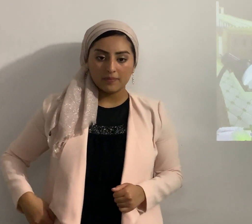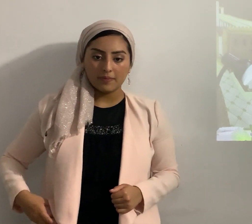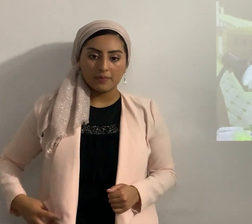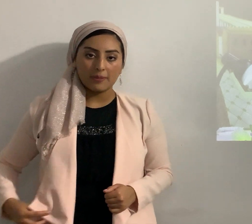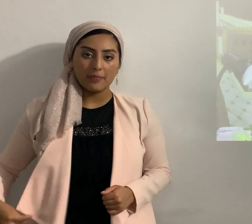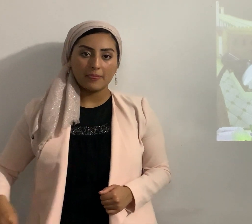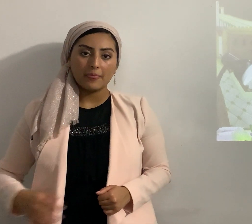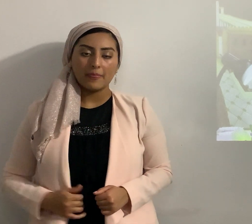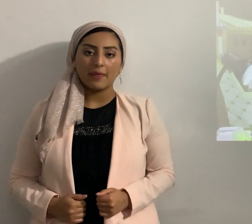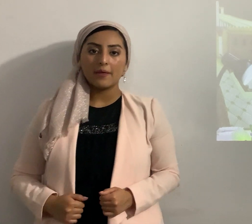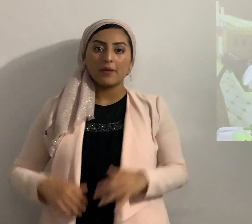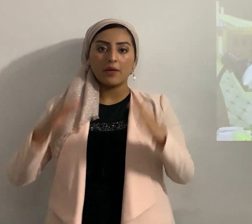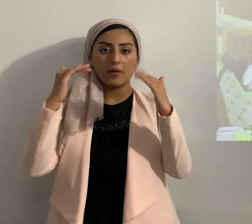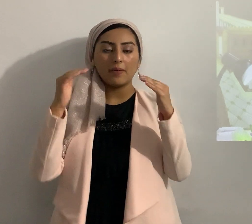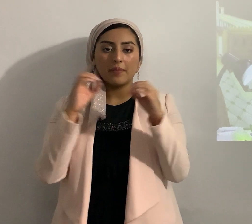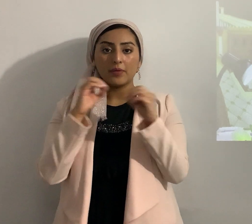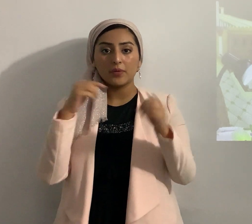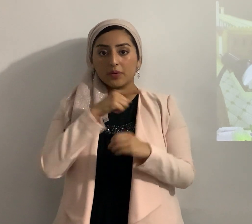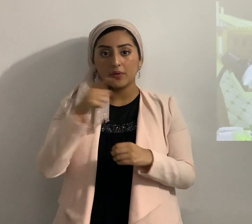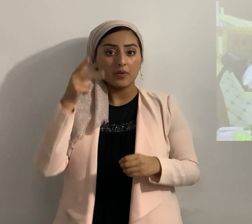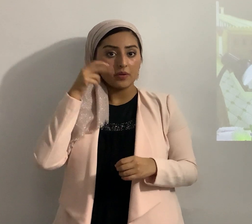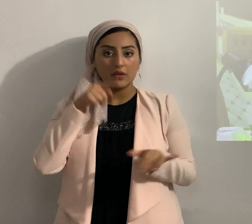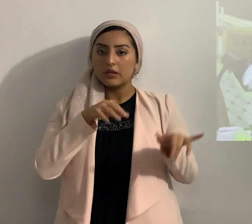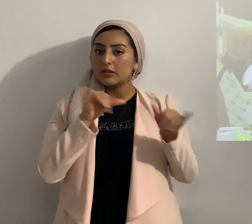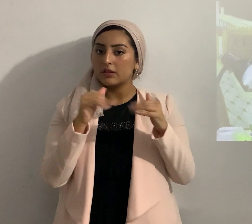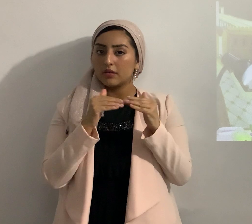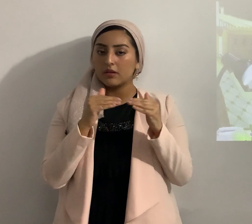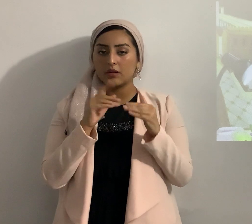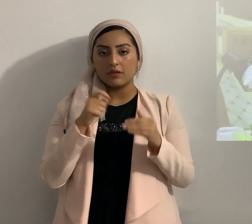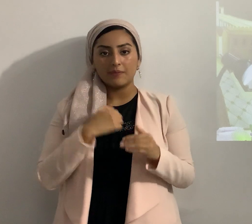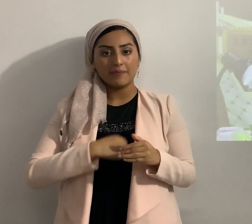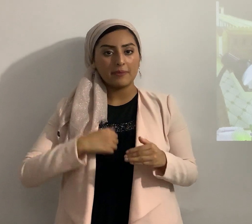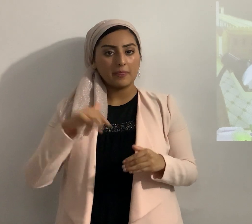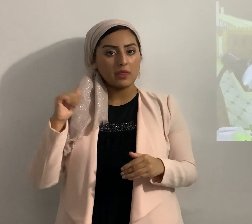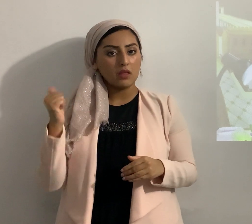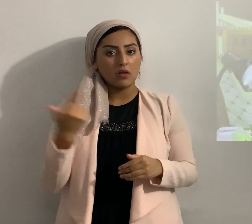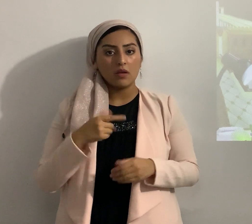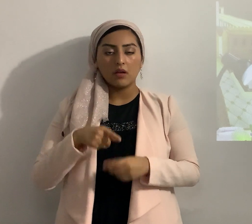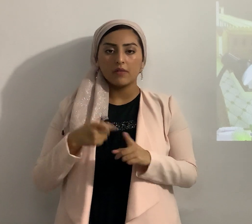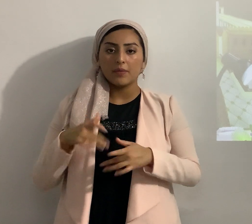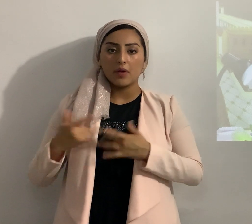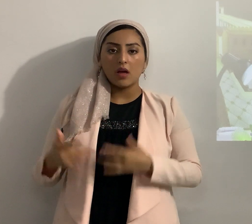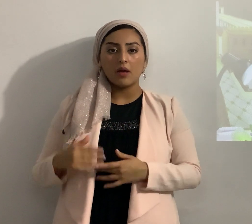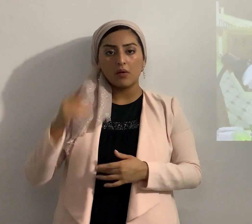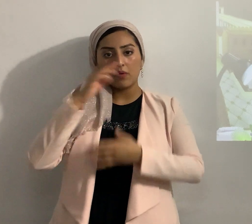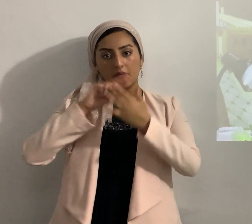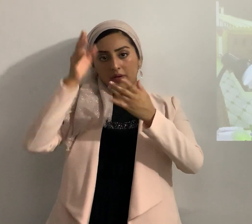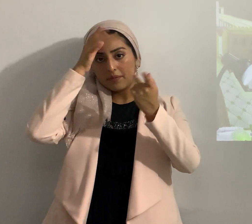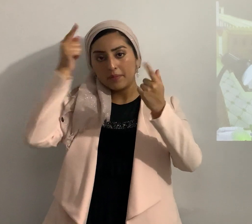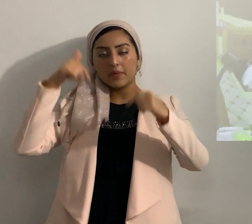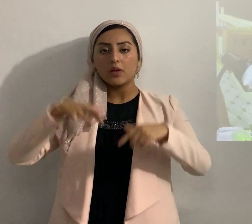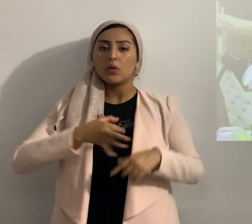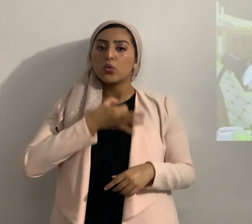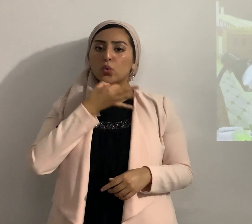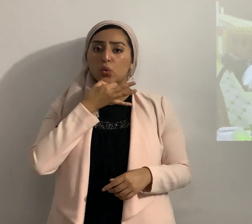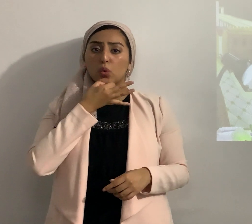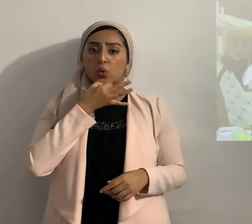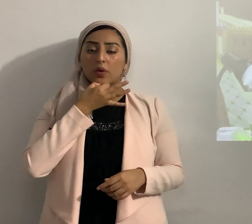espero que nadie de los que esté oyendo esté igual arrepentámonos todos de corazón porque el eterno viene pronto y atención